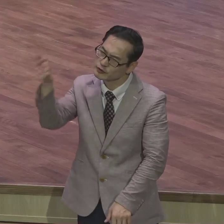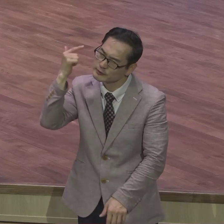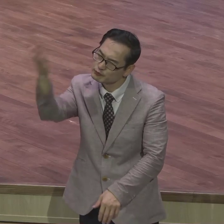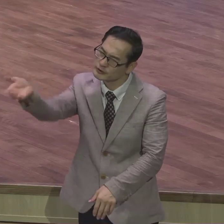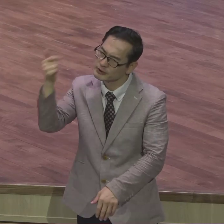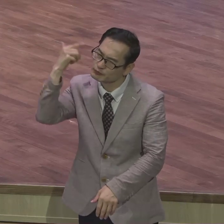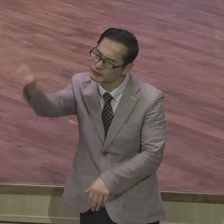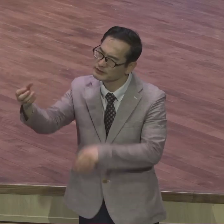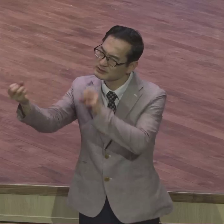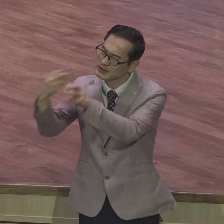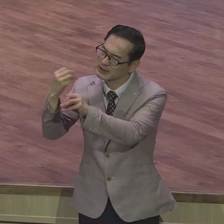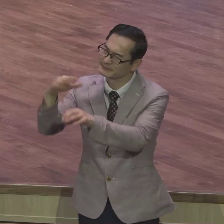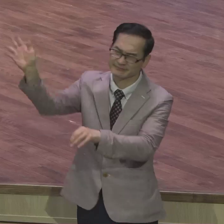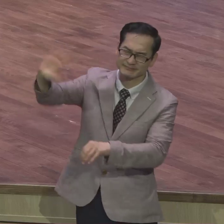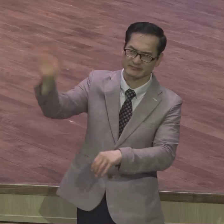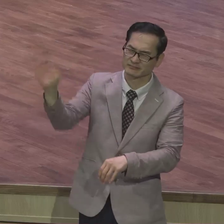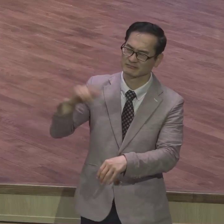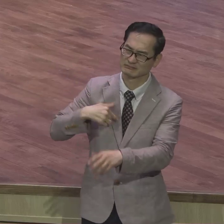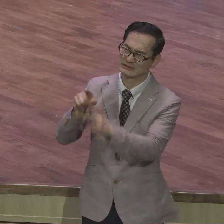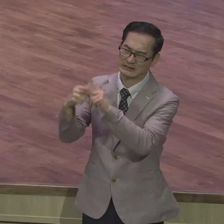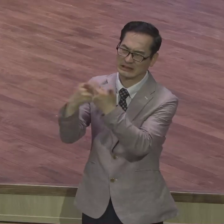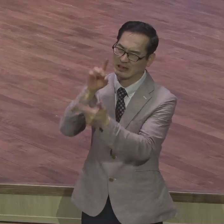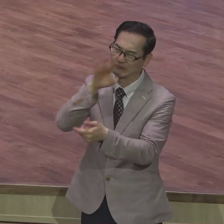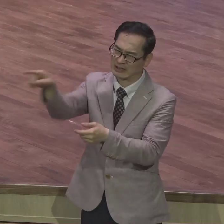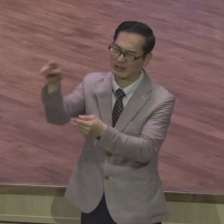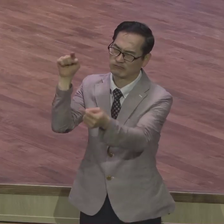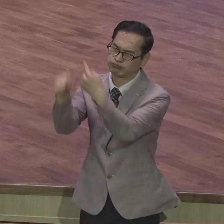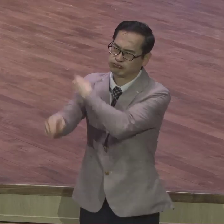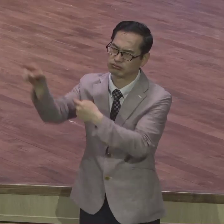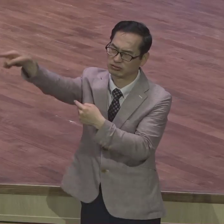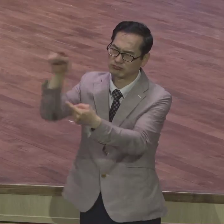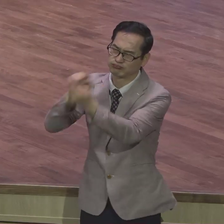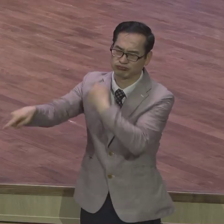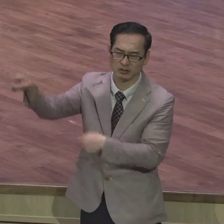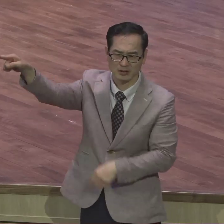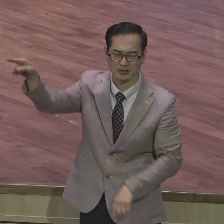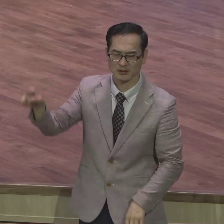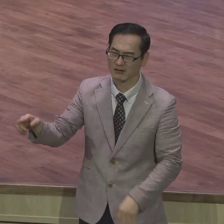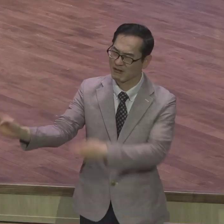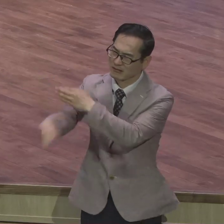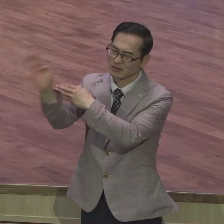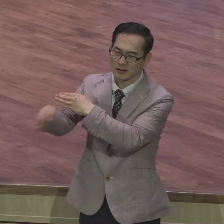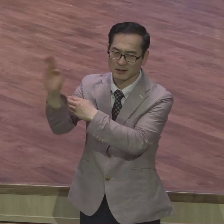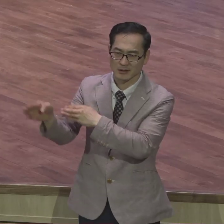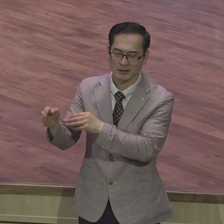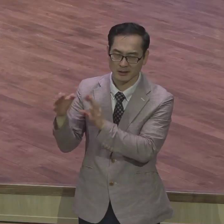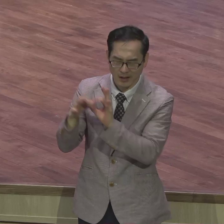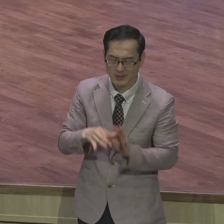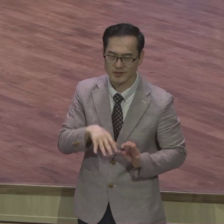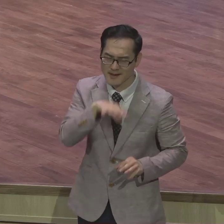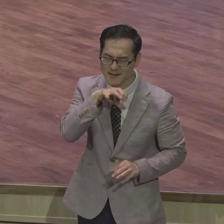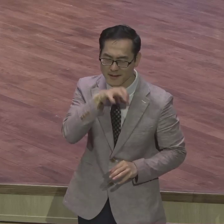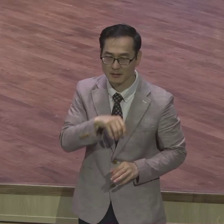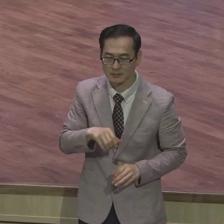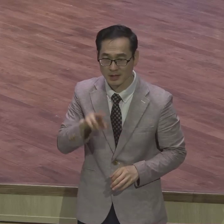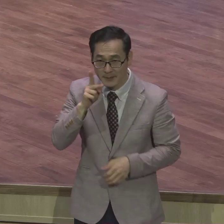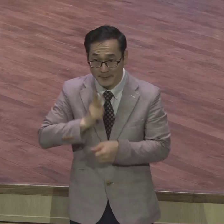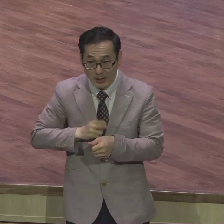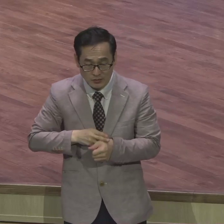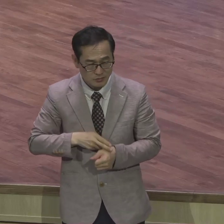너가 말하는 것이 얼마나 모순적인 것이냐 하는 것을 계속 말을 그렇게 하니까 바울이 이렇게 답을 준